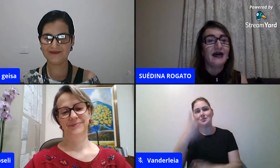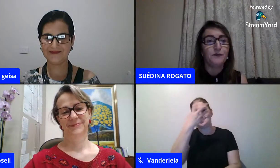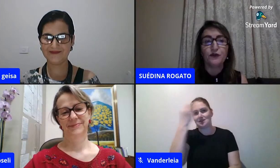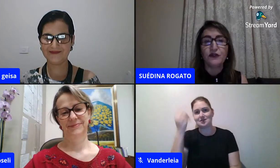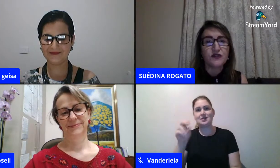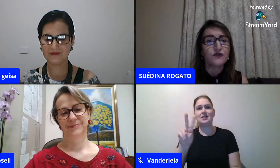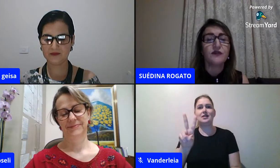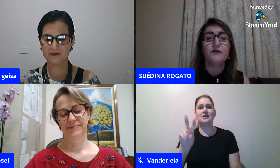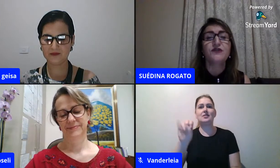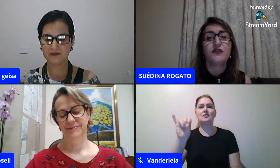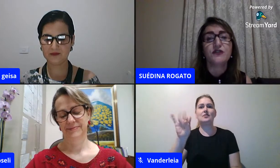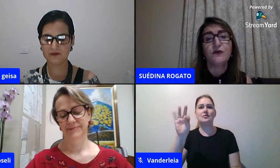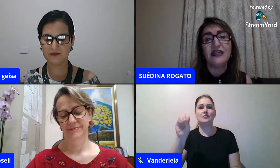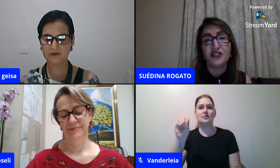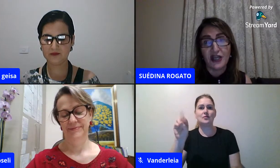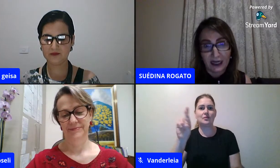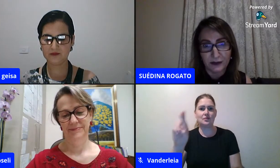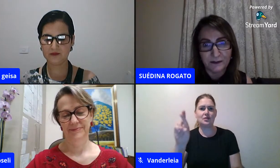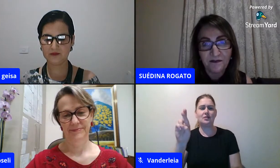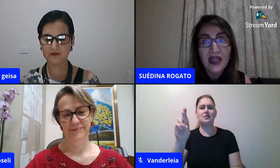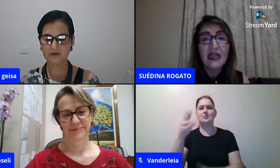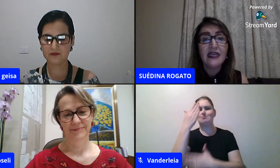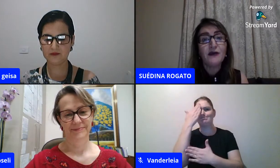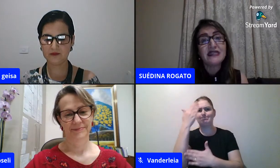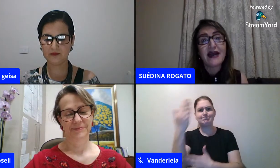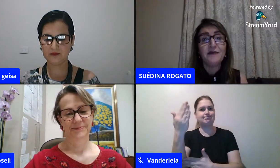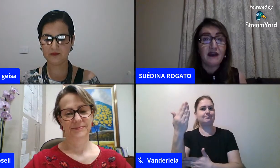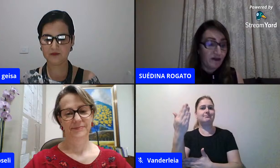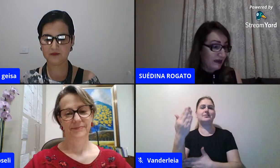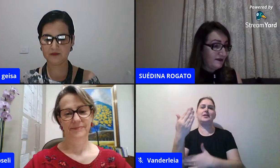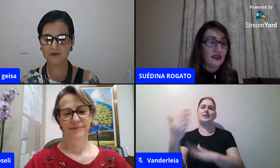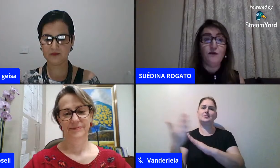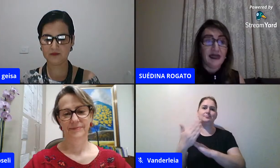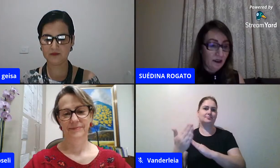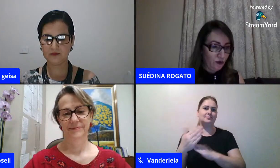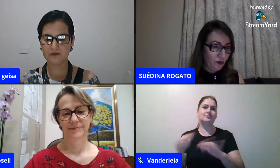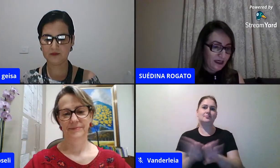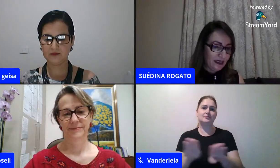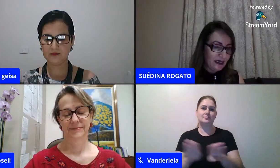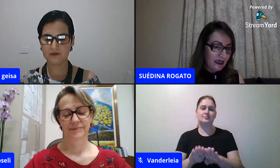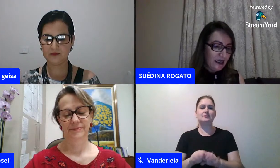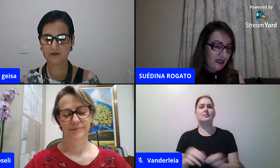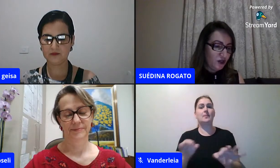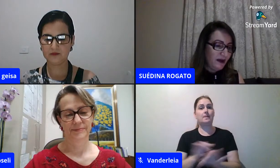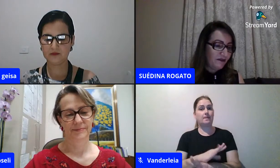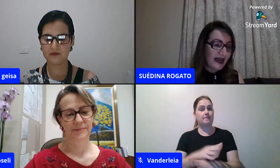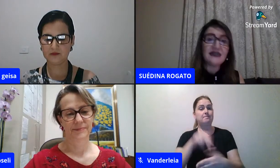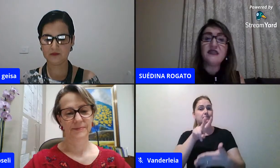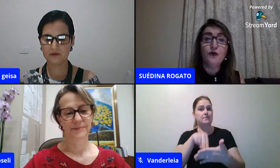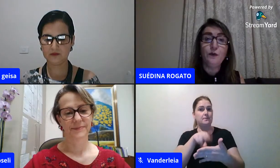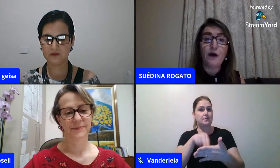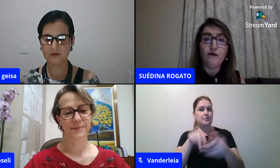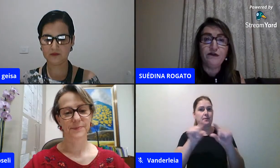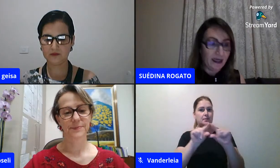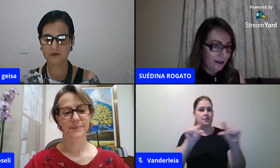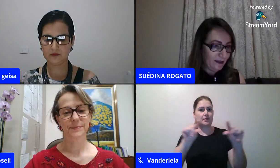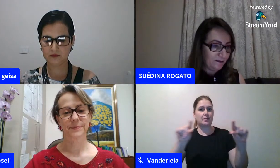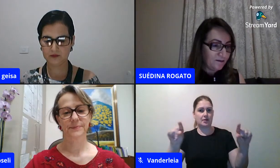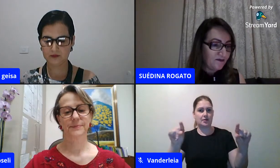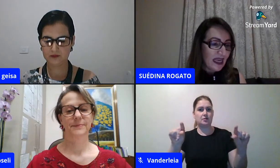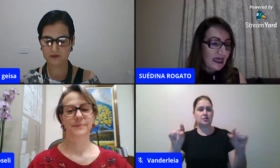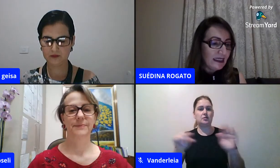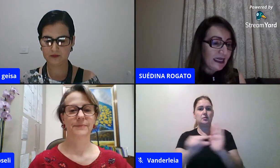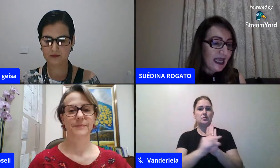muito obrigado por todas suas contribuições no colegiado e eu encerro a minha fala fazendo uma leitura de uma frase do Paulo